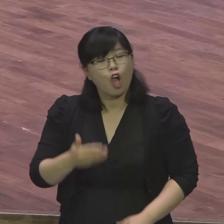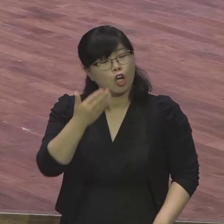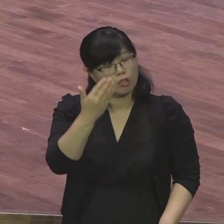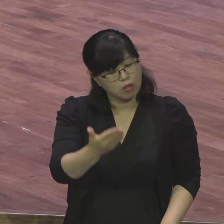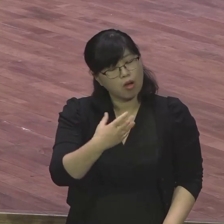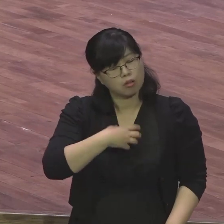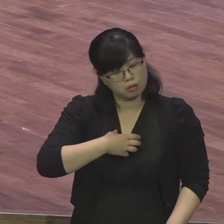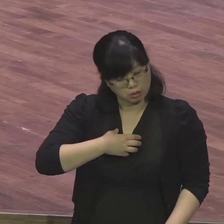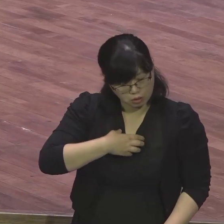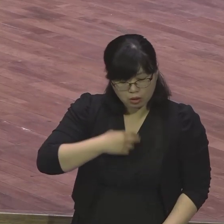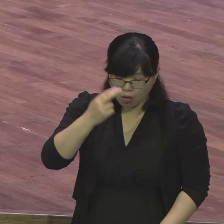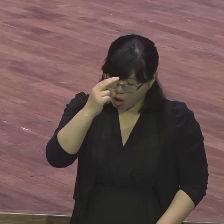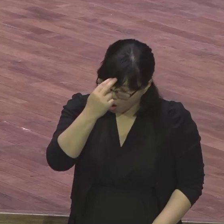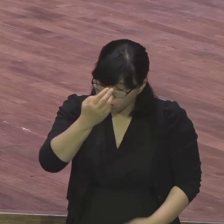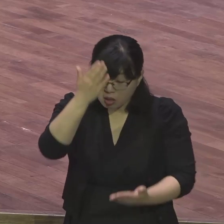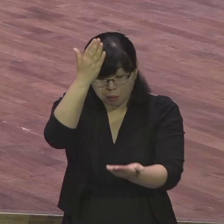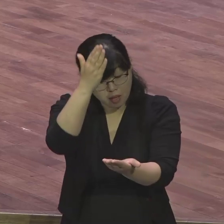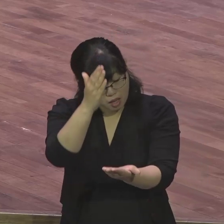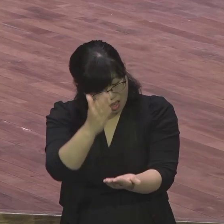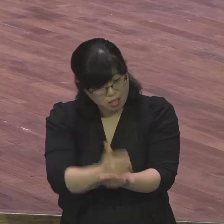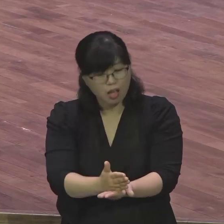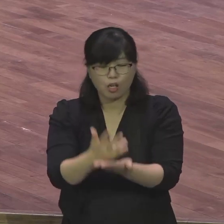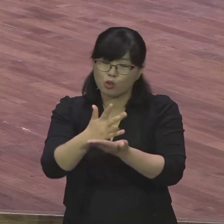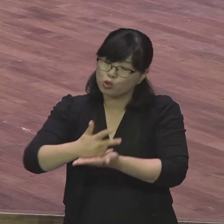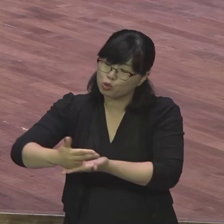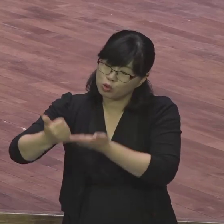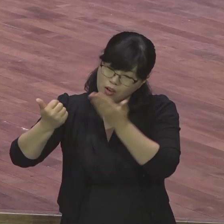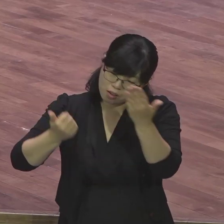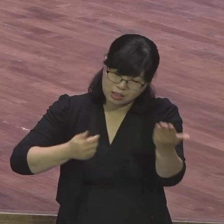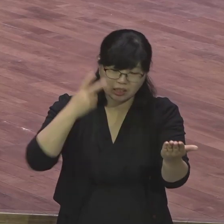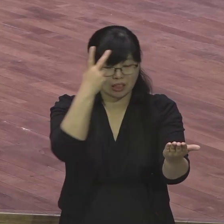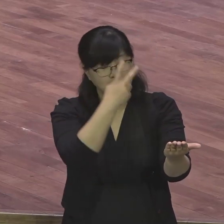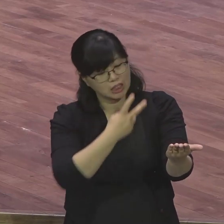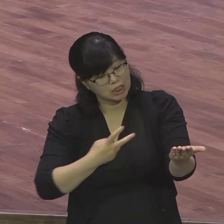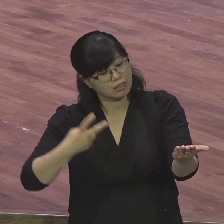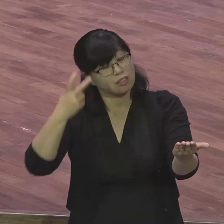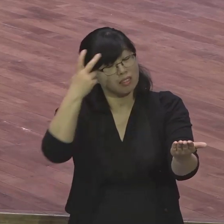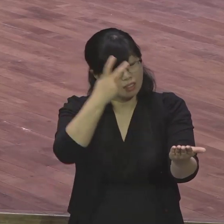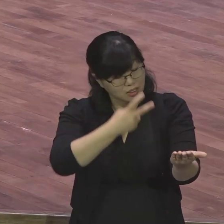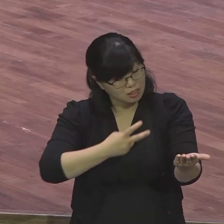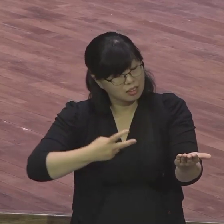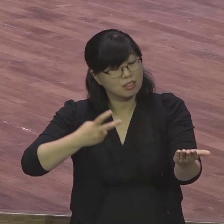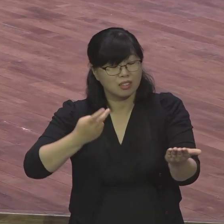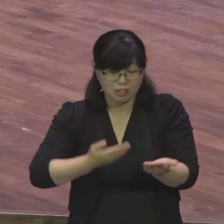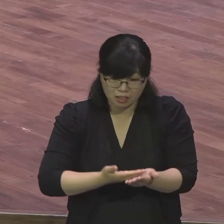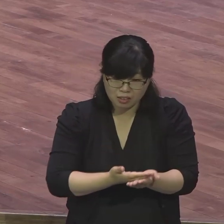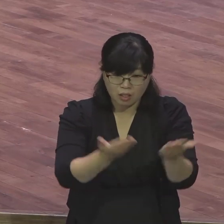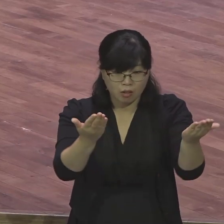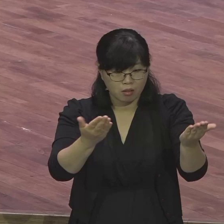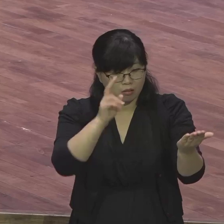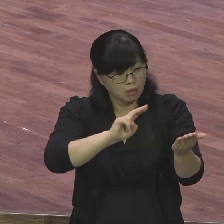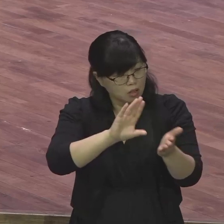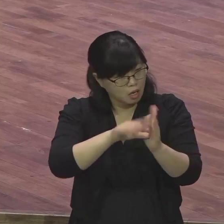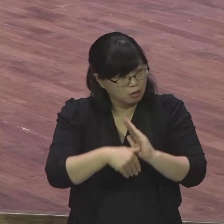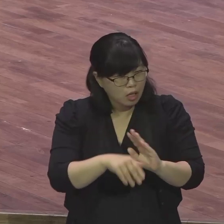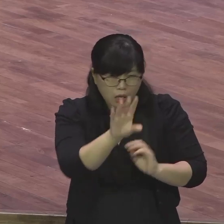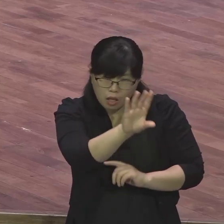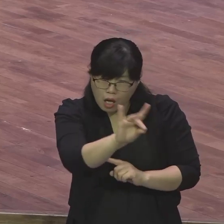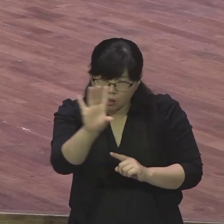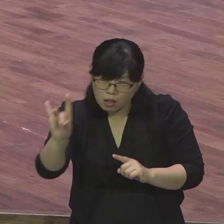찬송을 부르면서 어떻게 찬송이 내 행팬과 맞는가 내 사정과 맞는가 그런 분들이